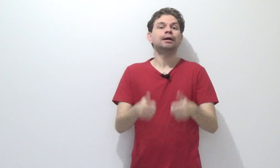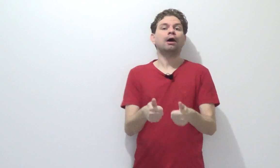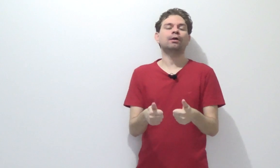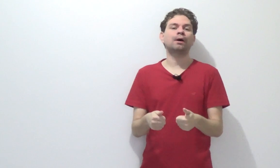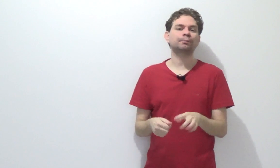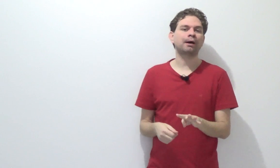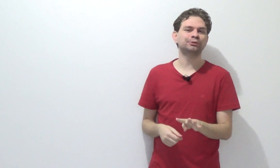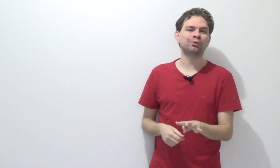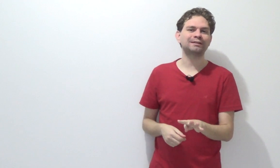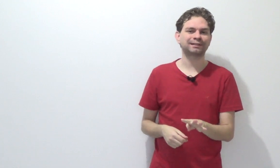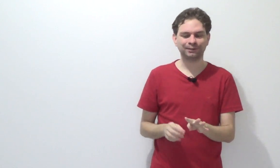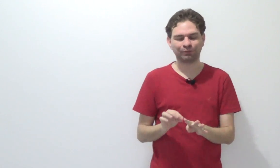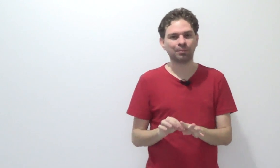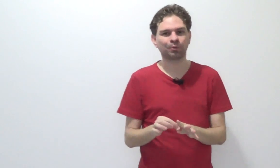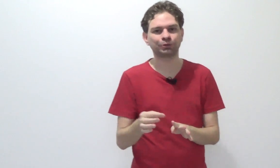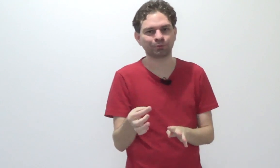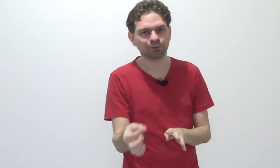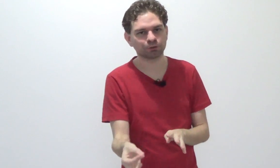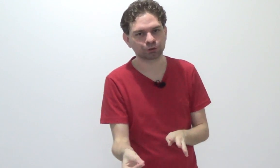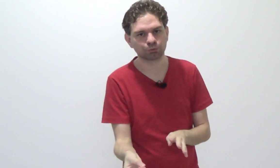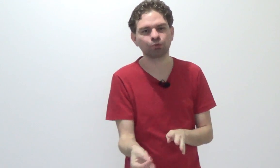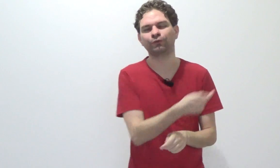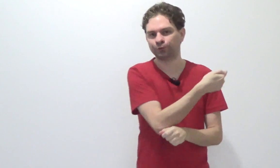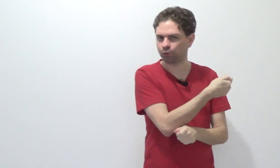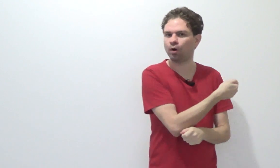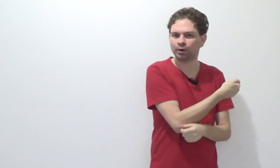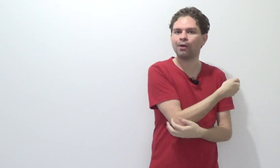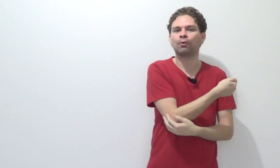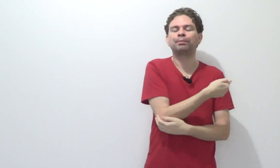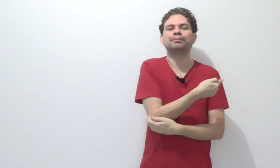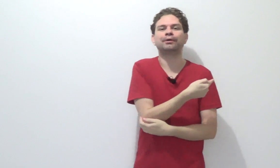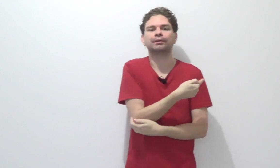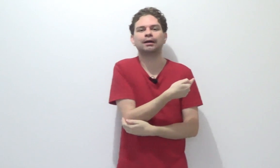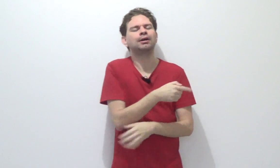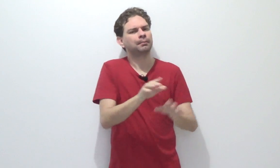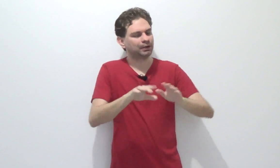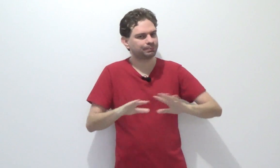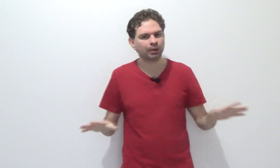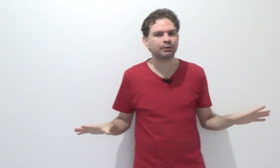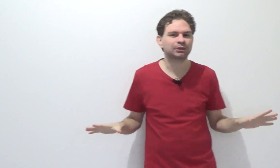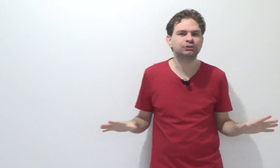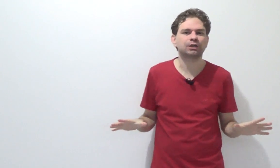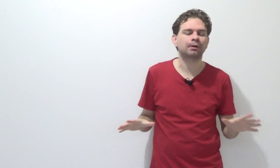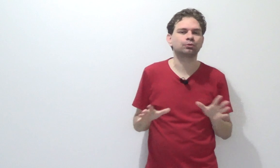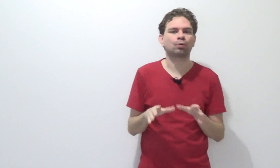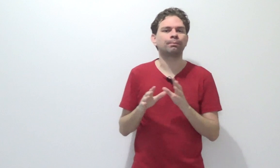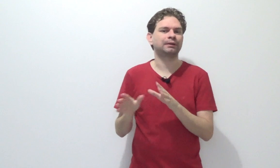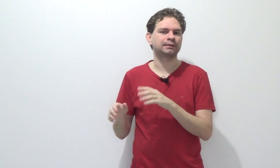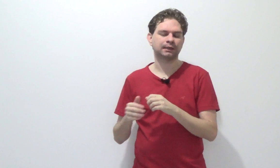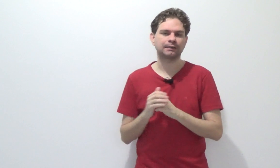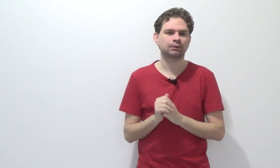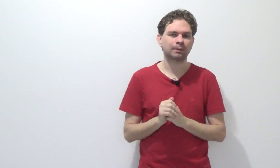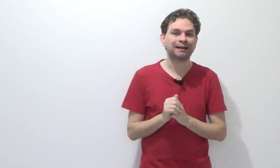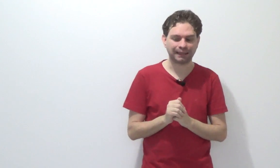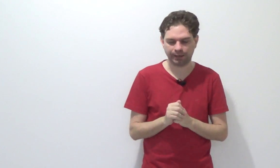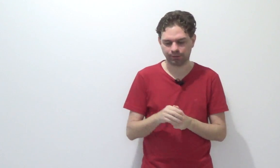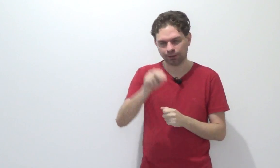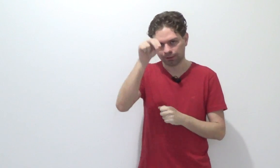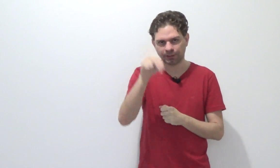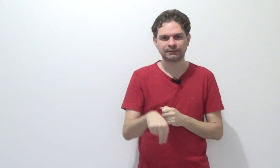Aula 4, parte 2 aqui, vamos continuar nosso estudo, o vídeo ficou rock'n'roll primeiro, né? Mas pelo menos a gente já matou competência e razão da matéria. Nesse